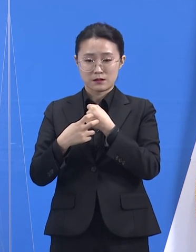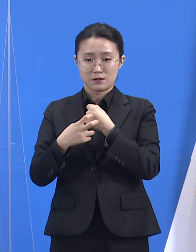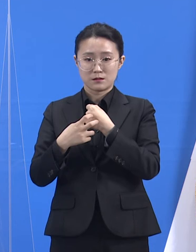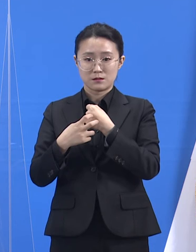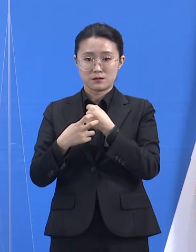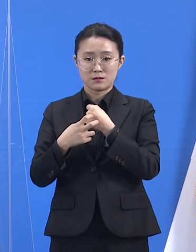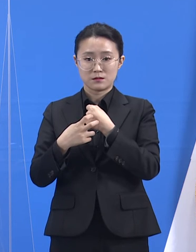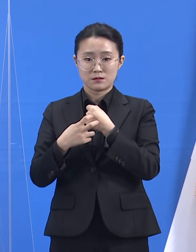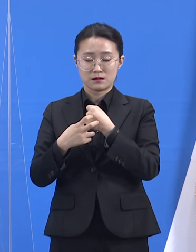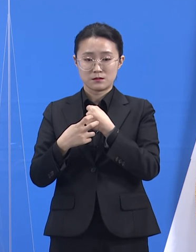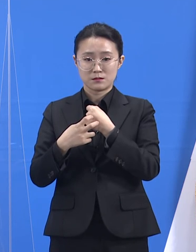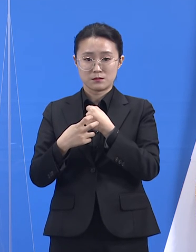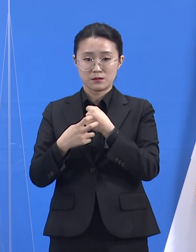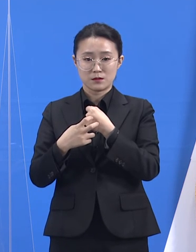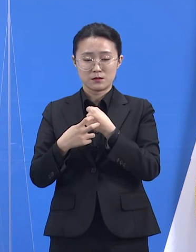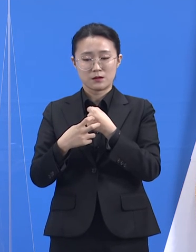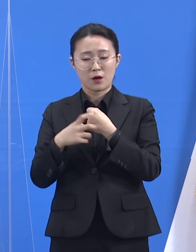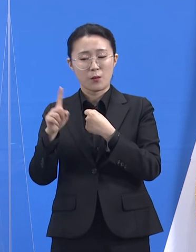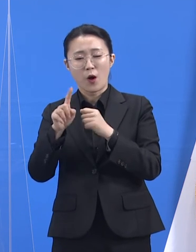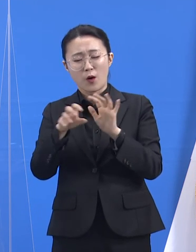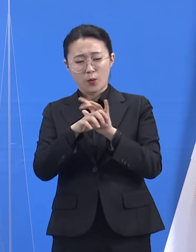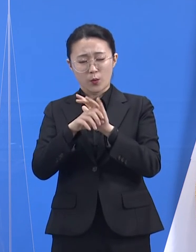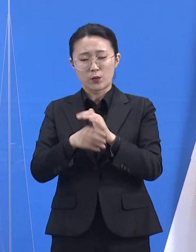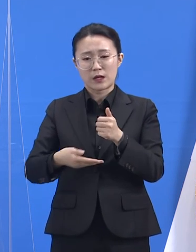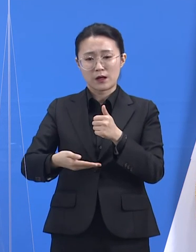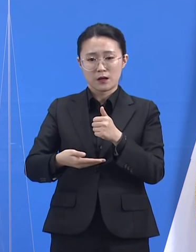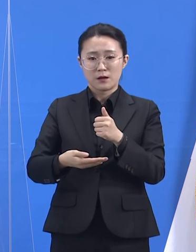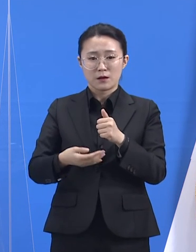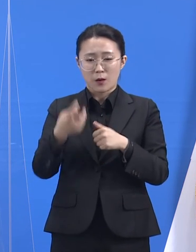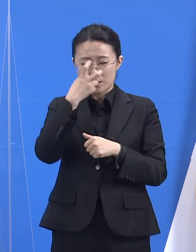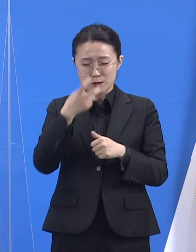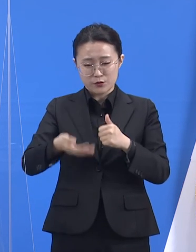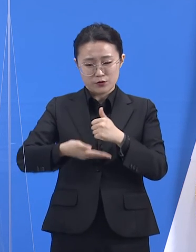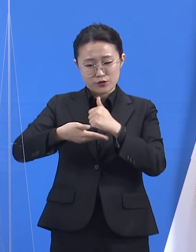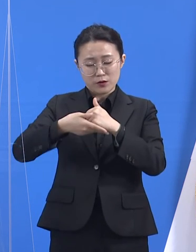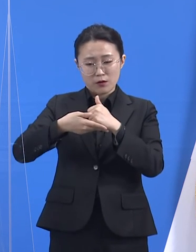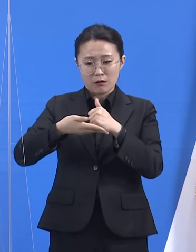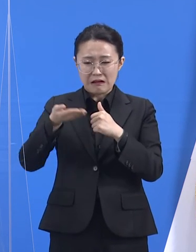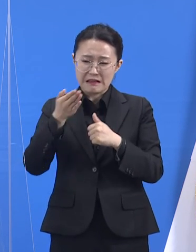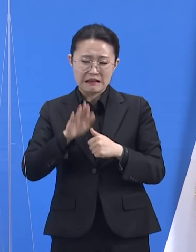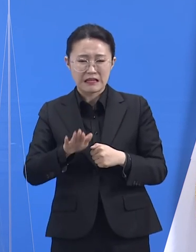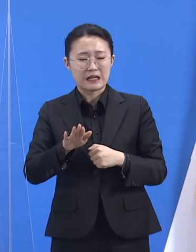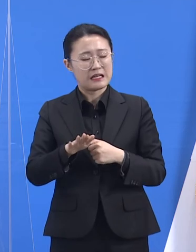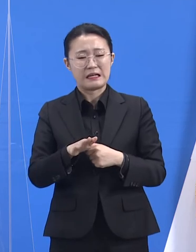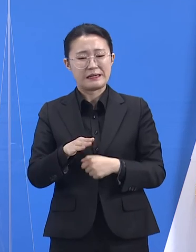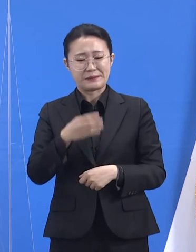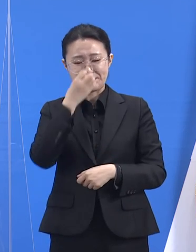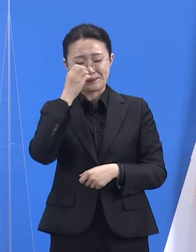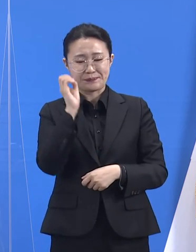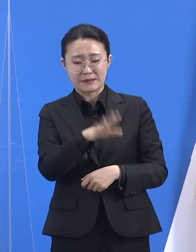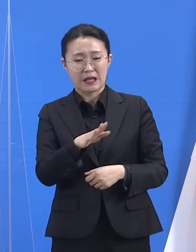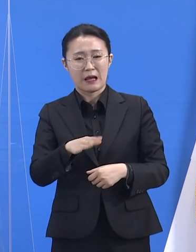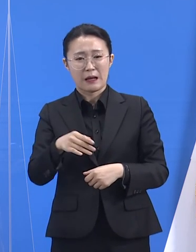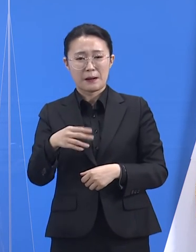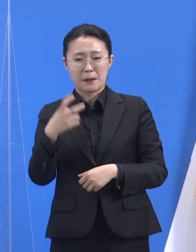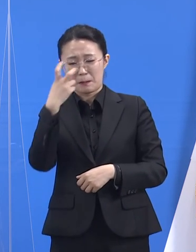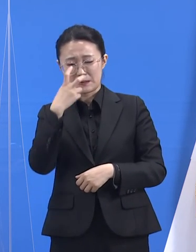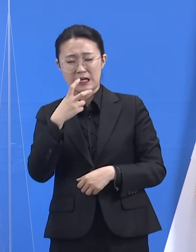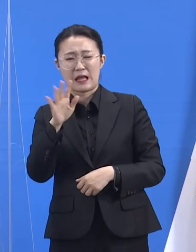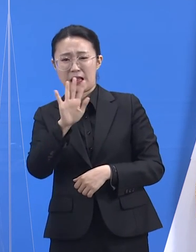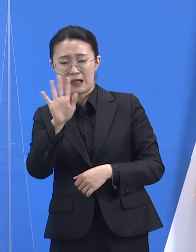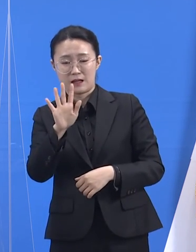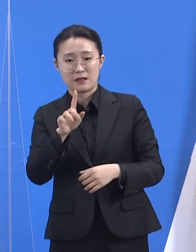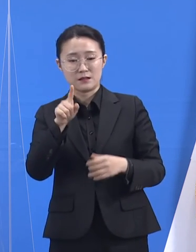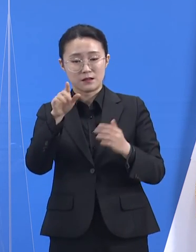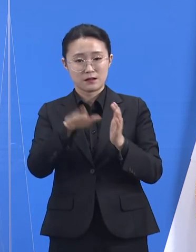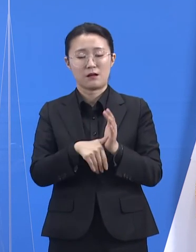경우 200만원 이하의 벌금을 처분받을 수 있으며 확산에 따른 방역비용에 대해서 구상권이 청구될 수